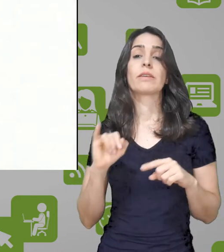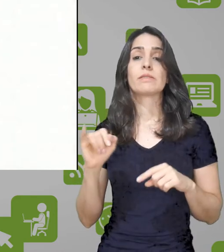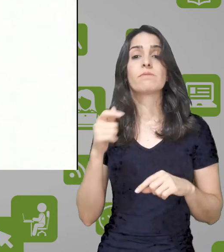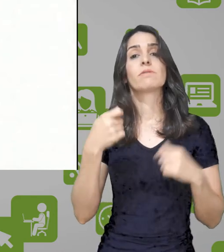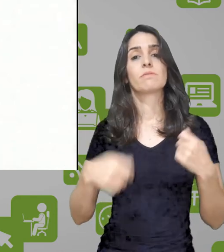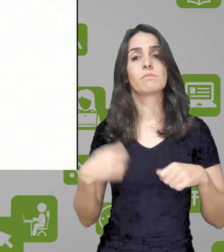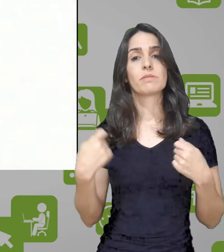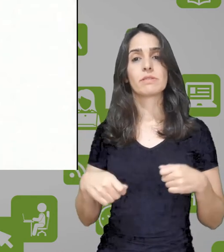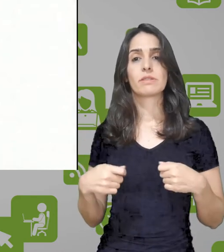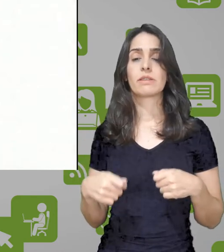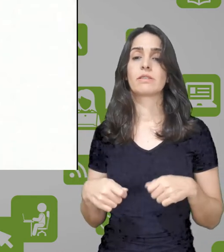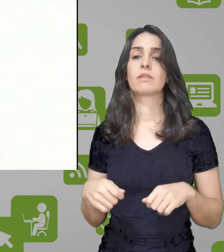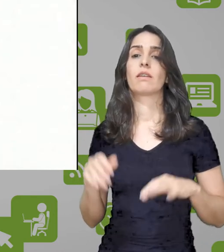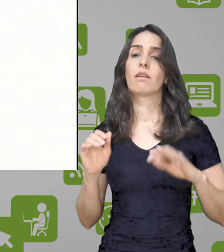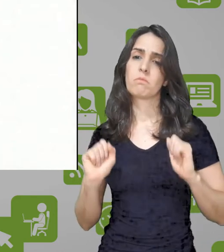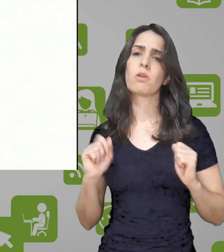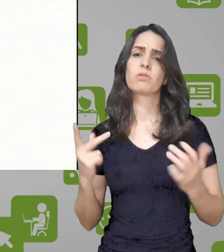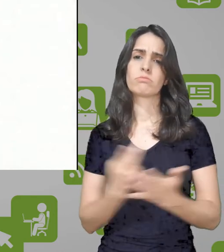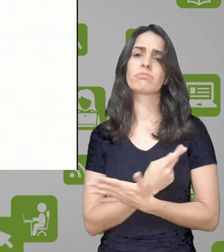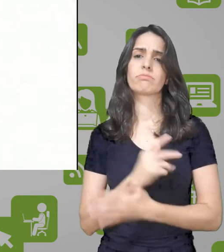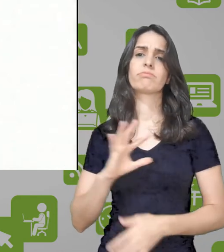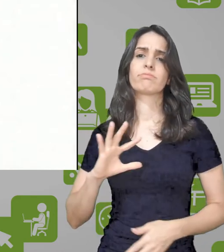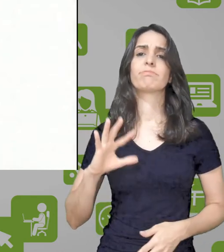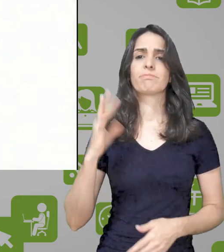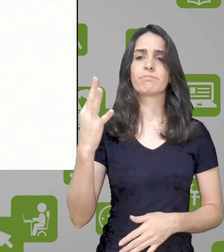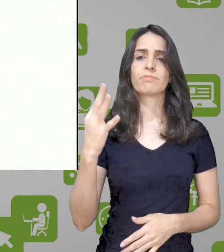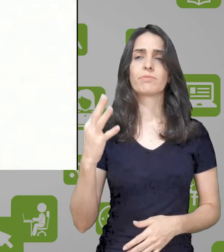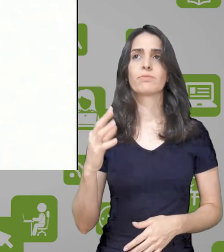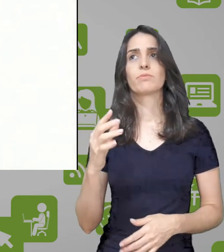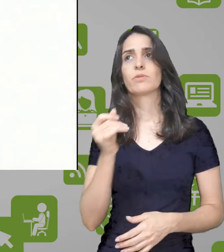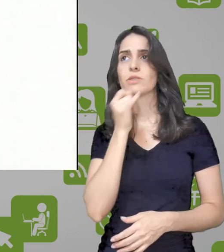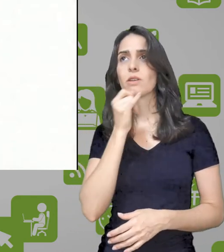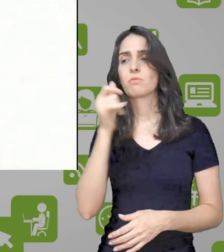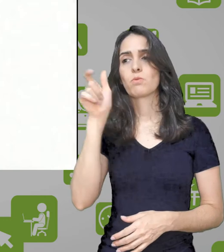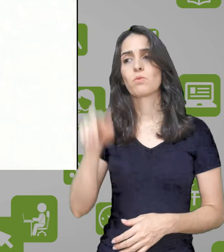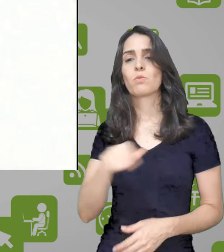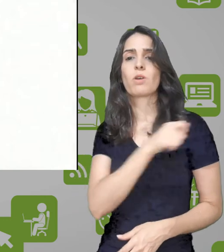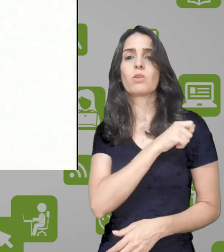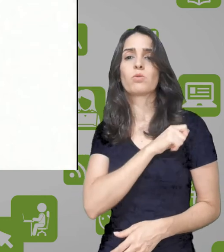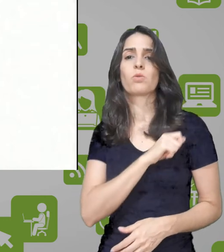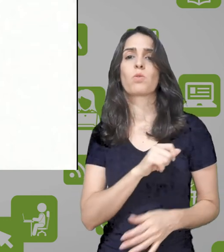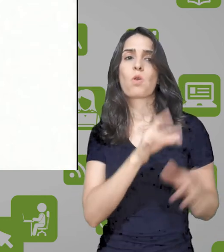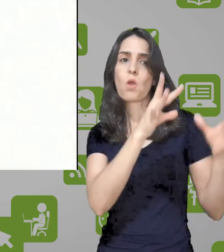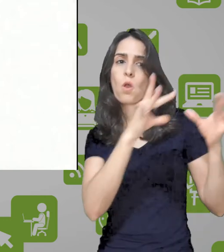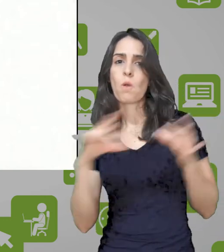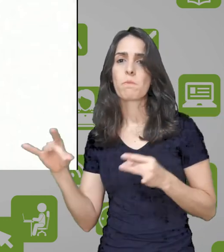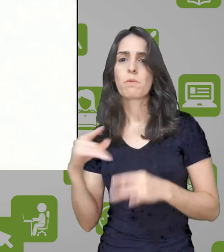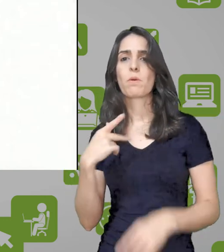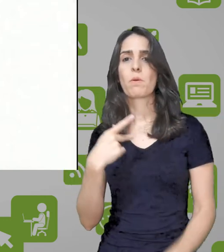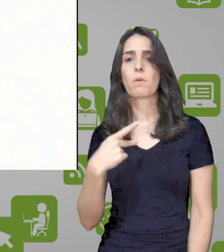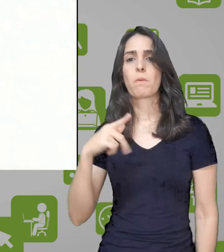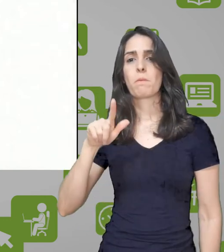necessário, isso pode vir a ocorrer, pode ocorrer um caso de plágio, pode ser que o aluno não tenha